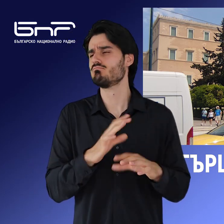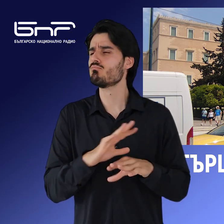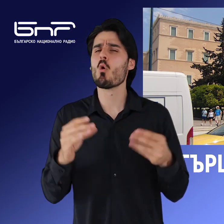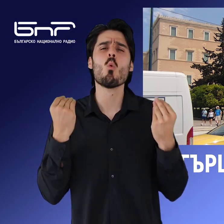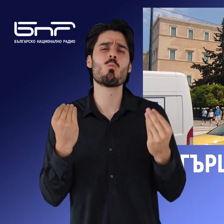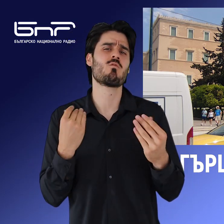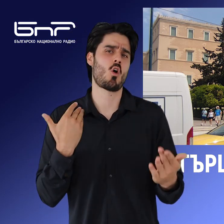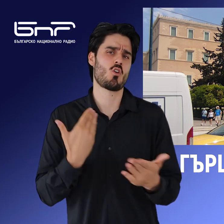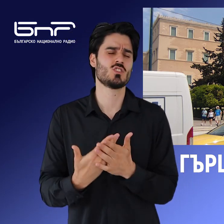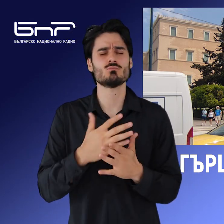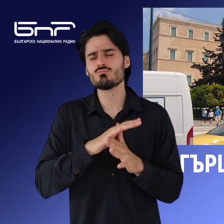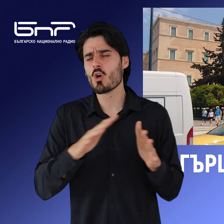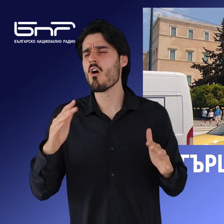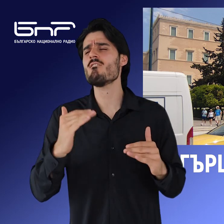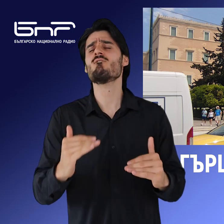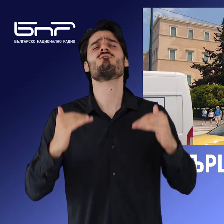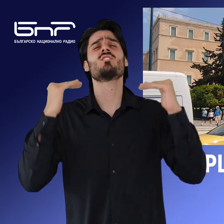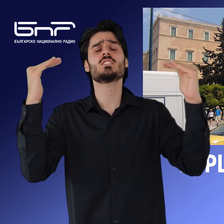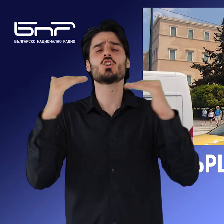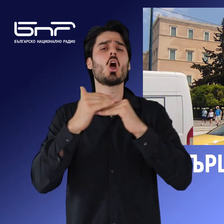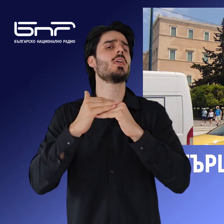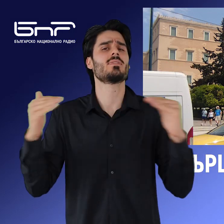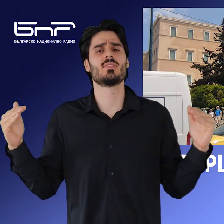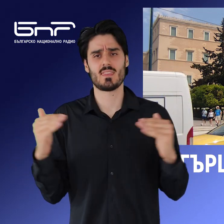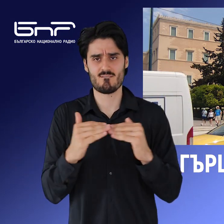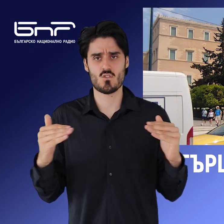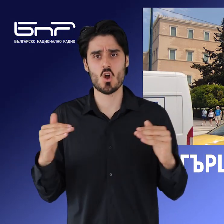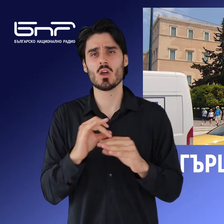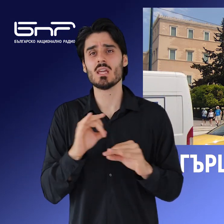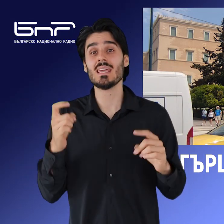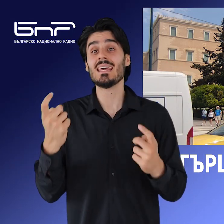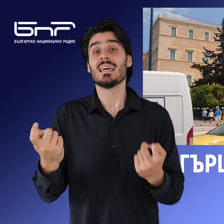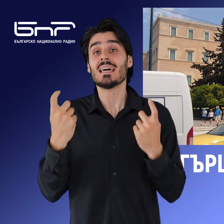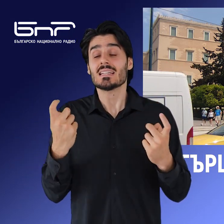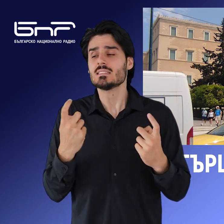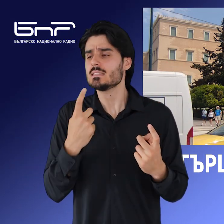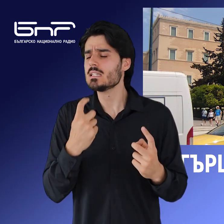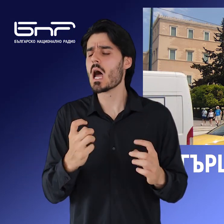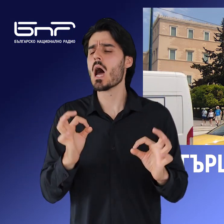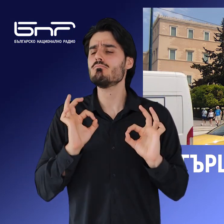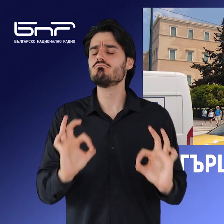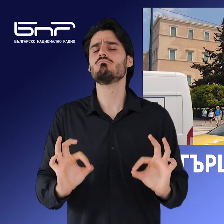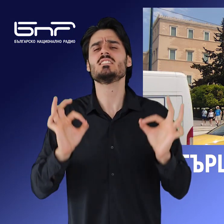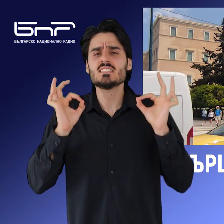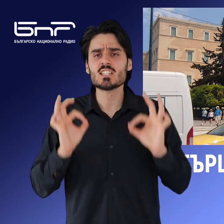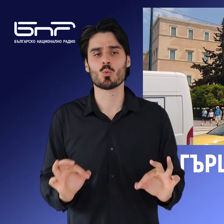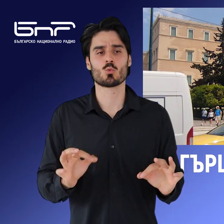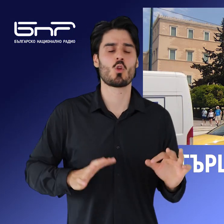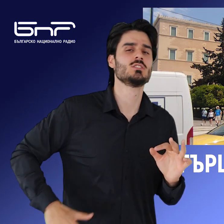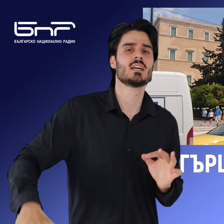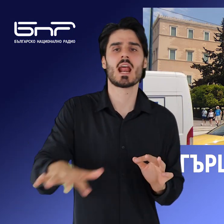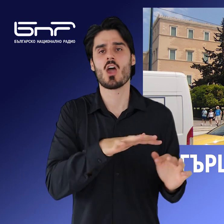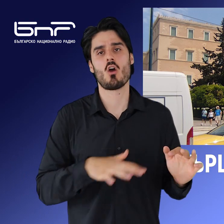Вашингтон са на изключително високо ниво, както и ролята на Гърция за сигурността в региона. Зъяви Мицутакис.